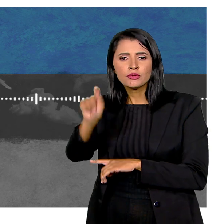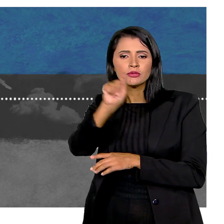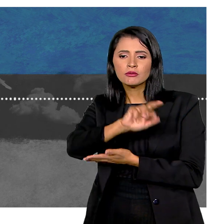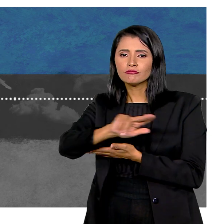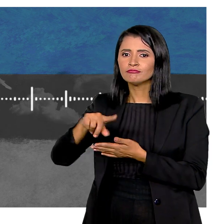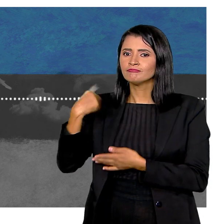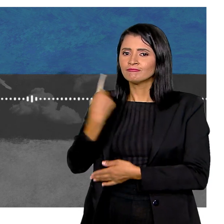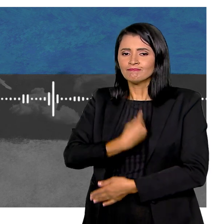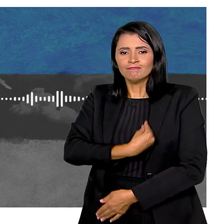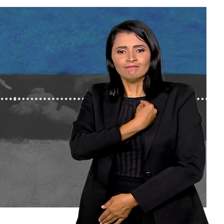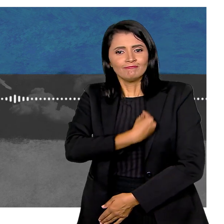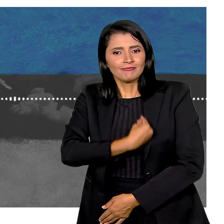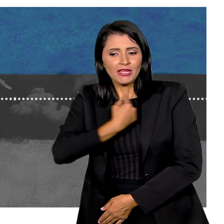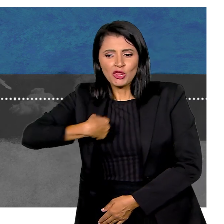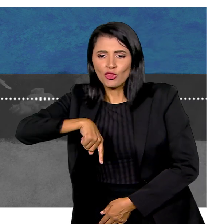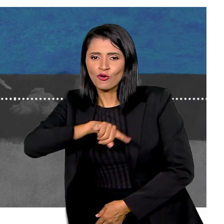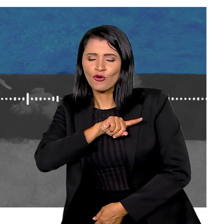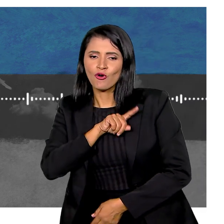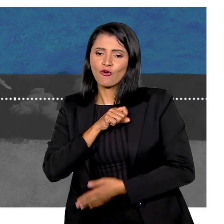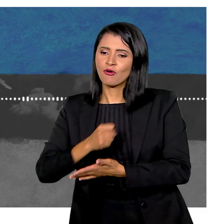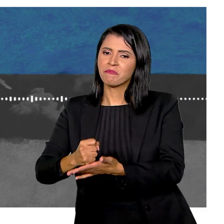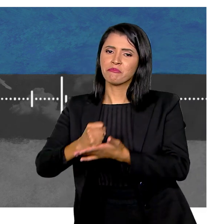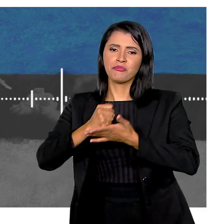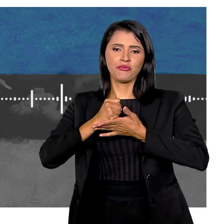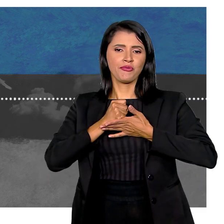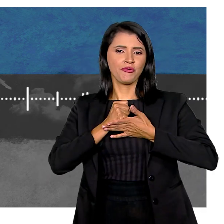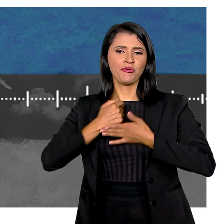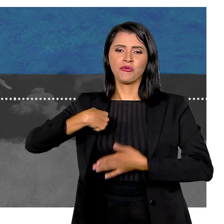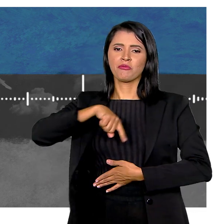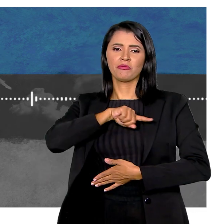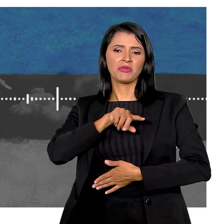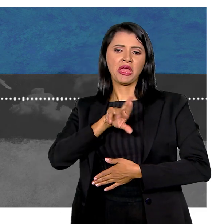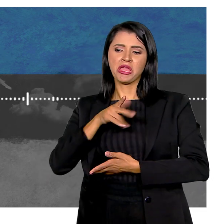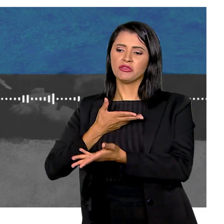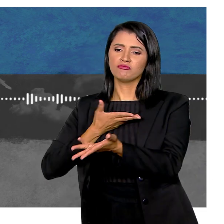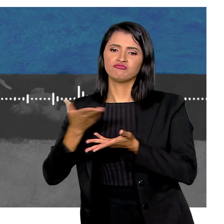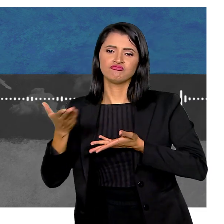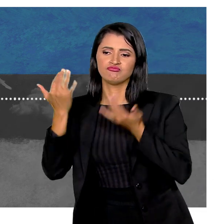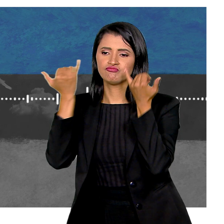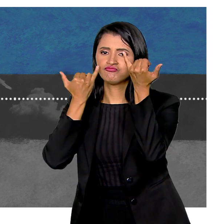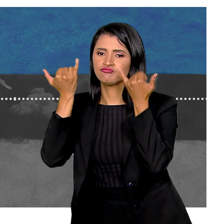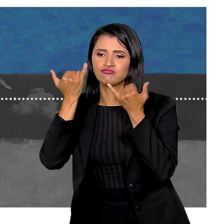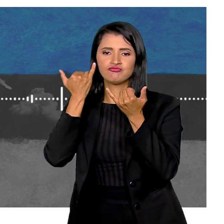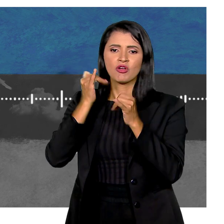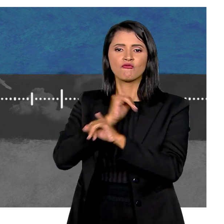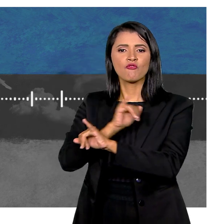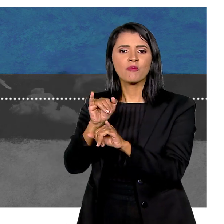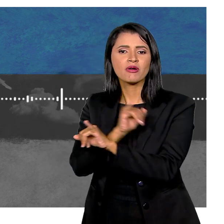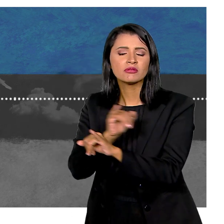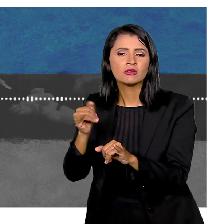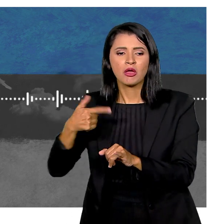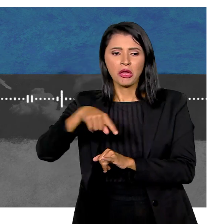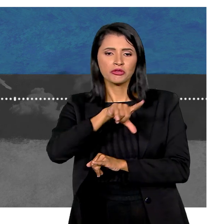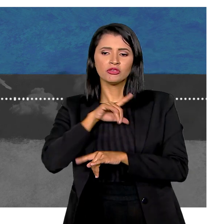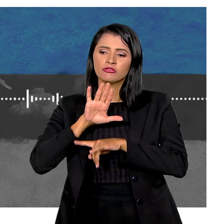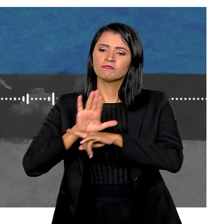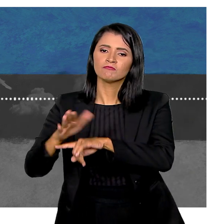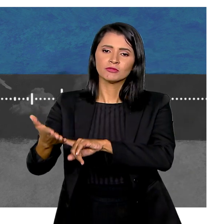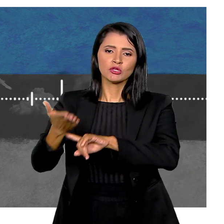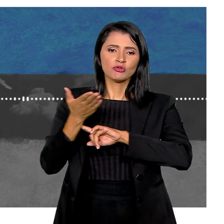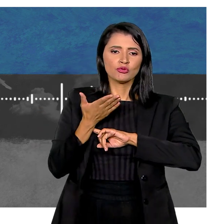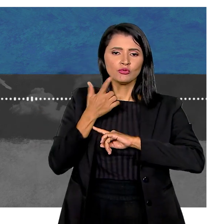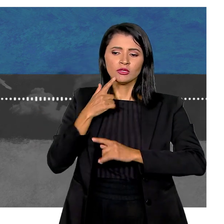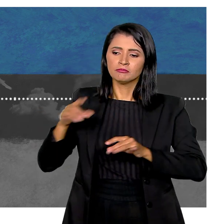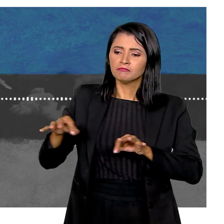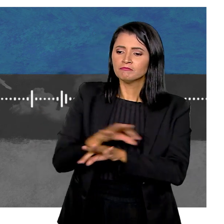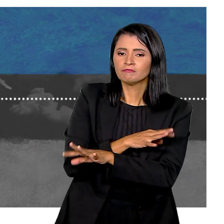São Nossa vida É nosso apoio É nossa rede de troca É onde A gente se